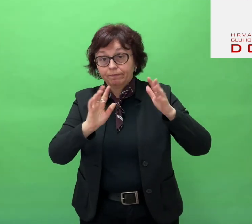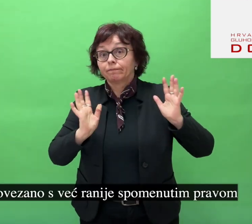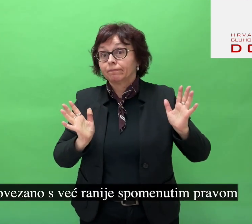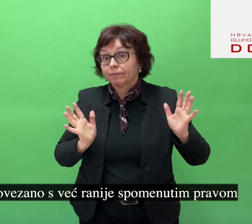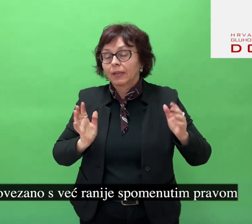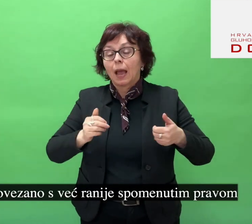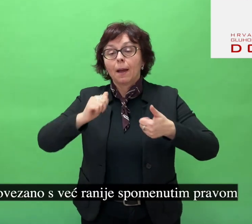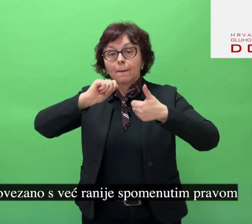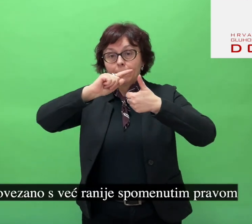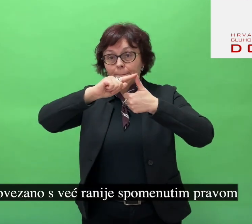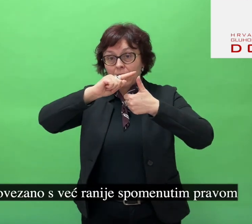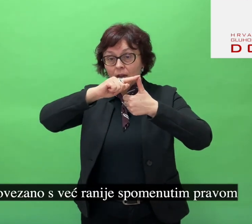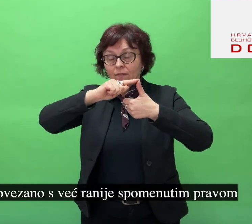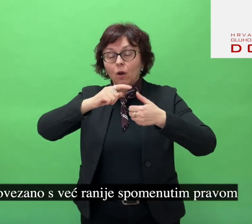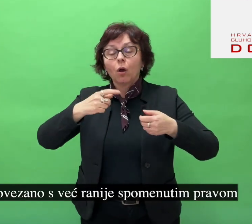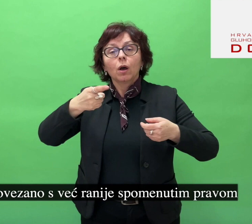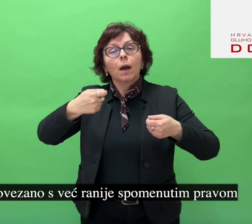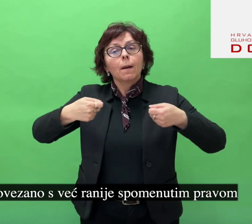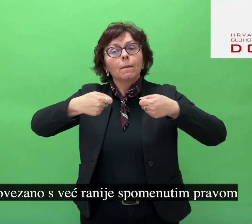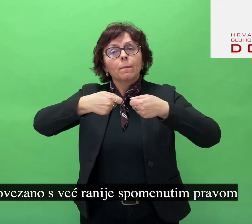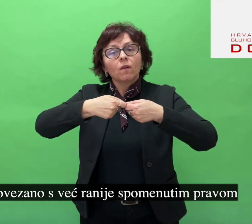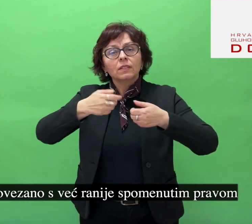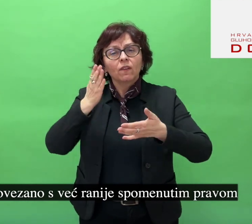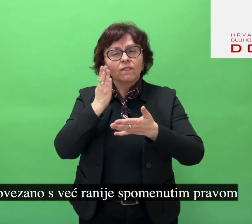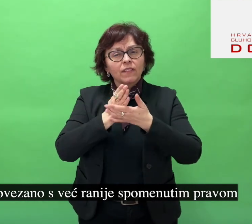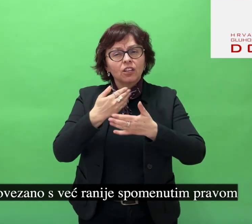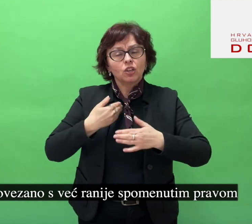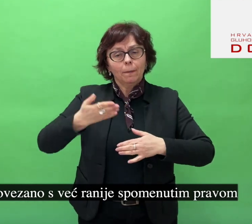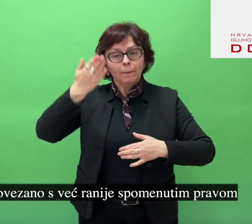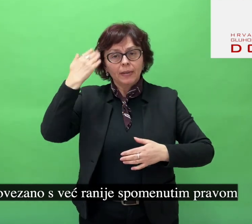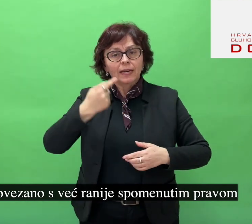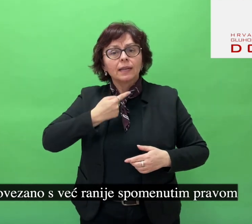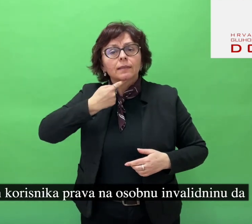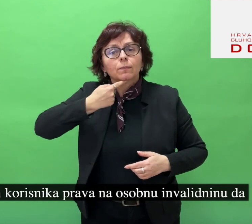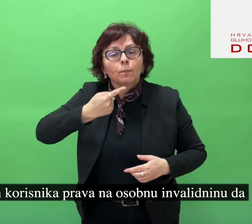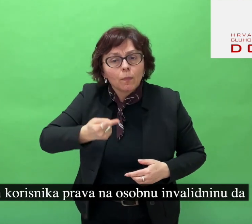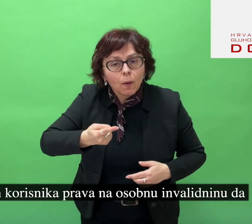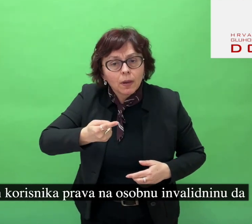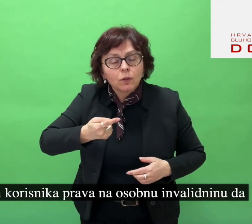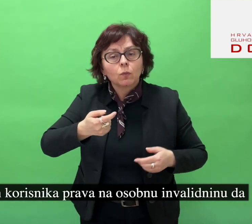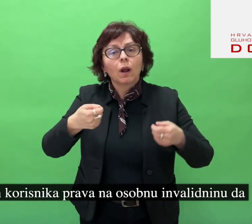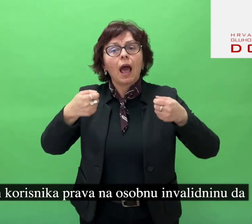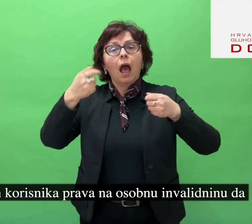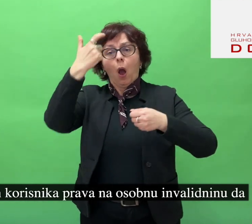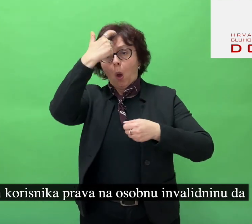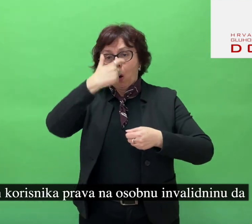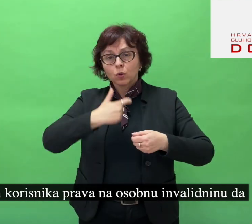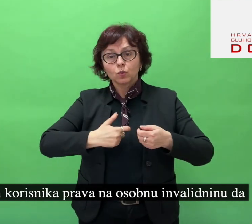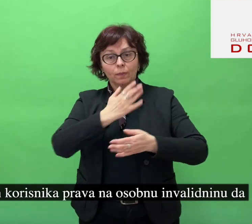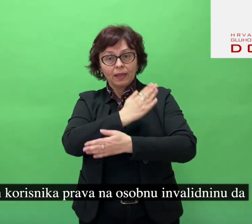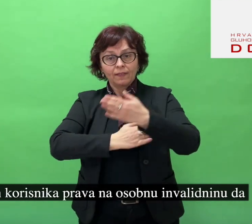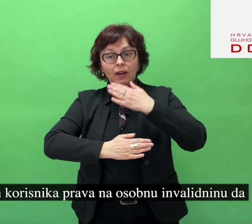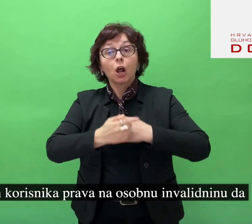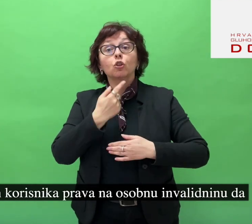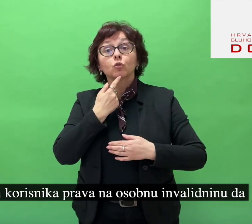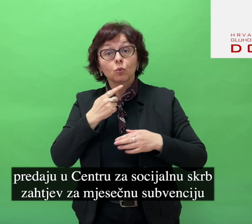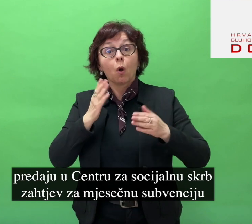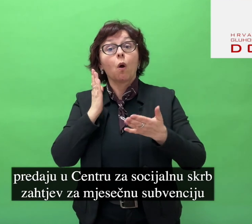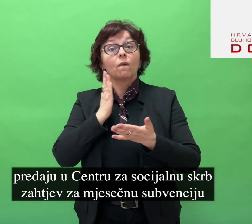Povezano s već ranije spomenutim pravom svih korisnika prava na osobnu invalidninu